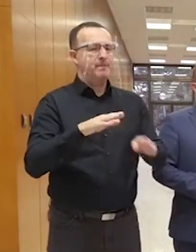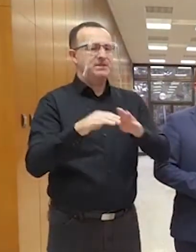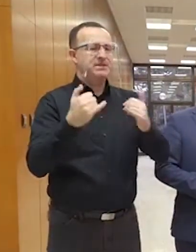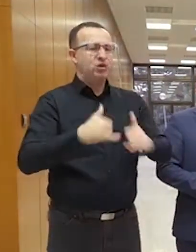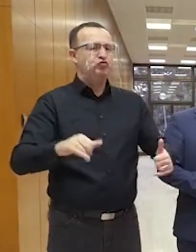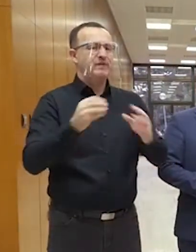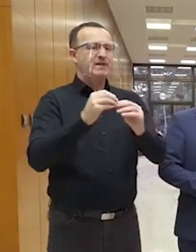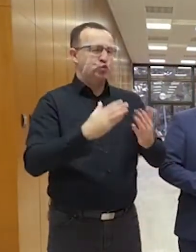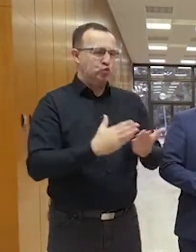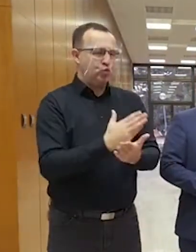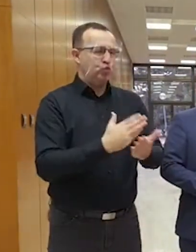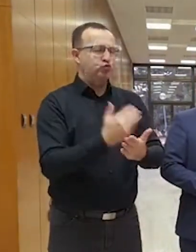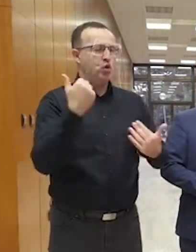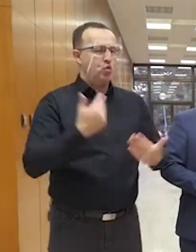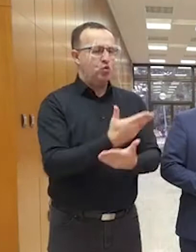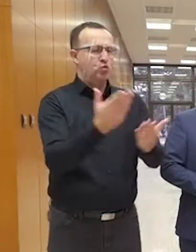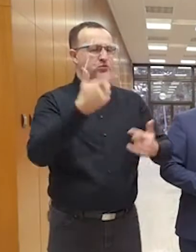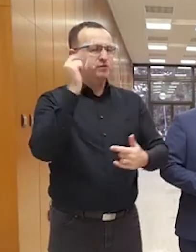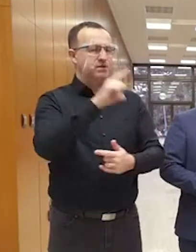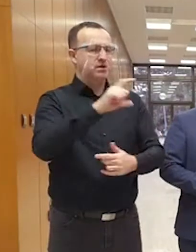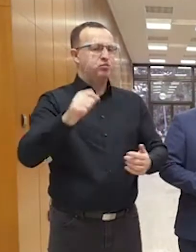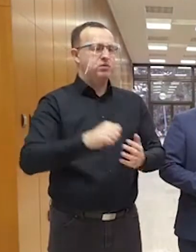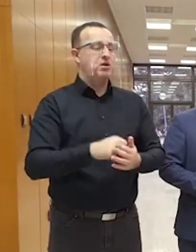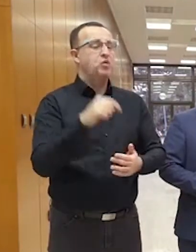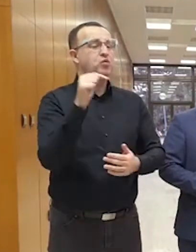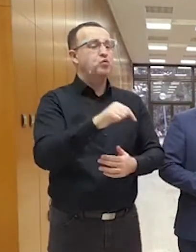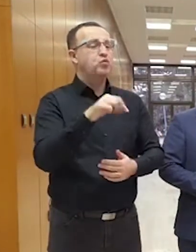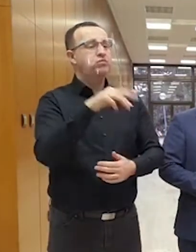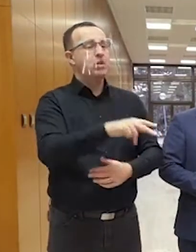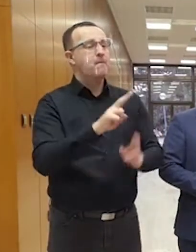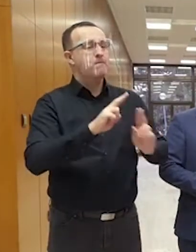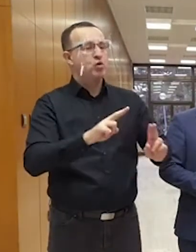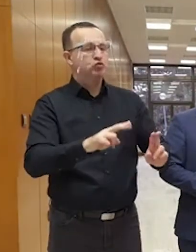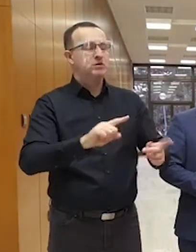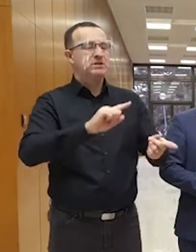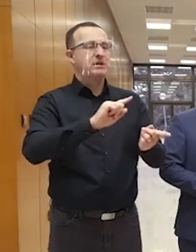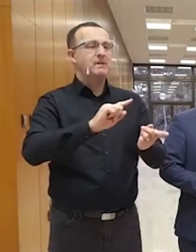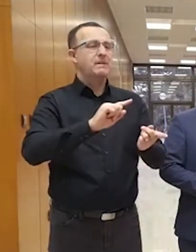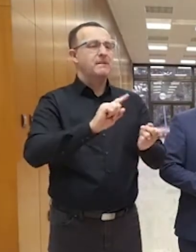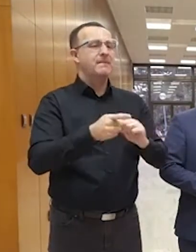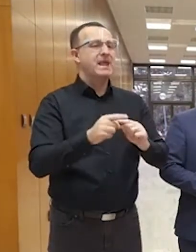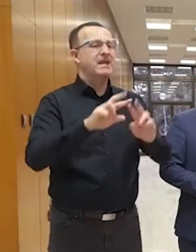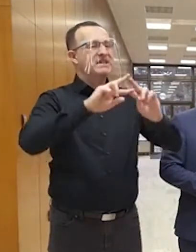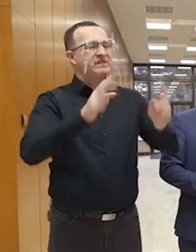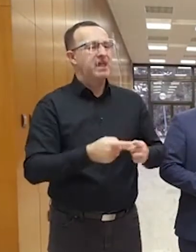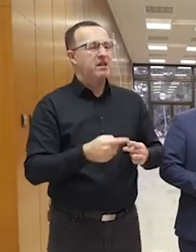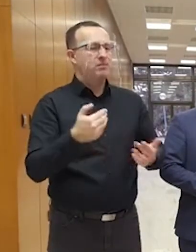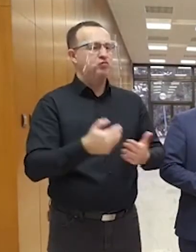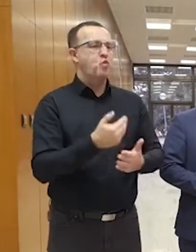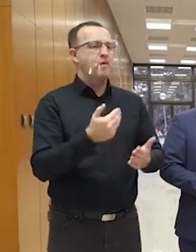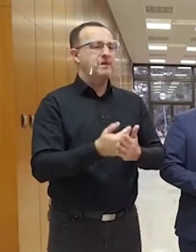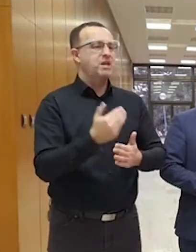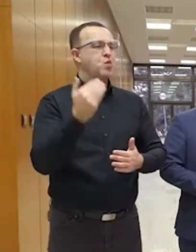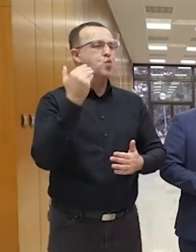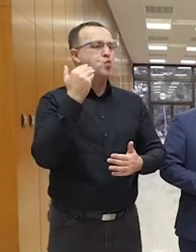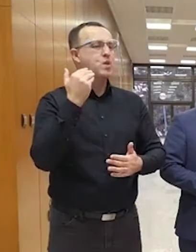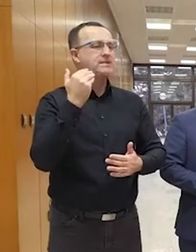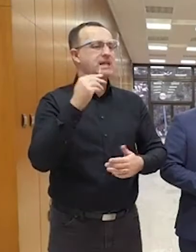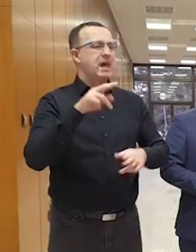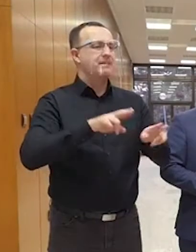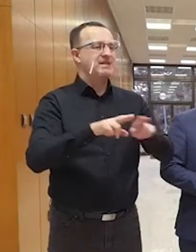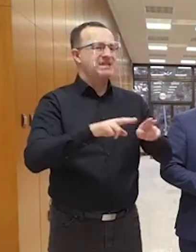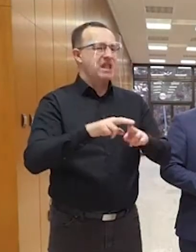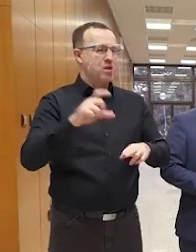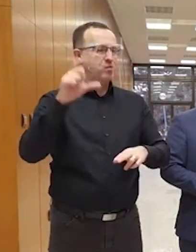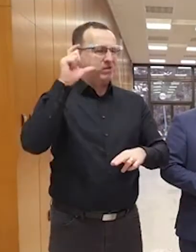občanom Slovenskej republiky. Je tu šanca pre svet, a to aj zvolením amerického prezidenta, aby to, čo ja nazývam